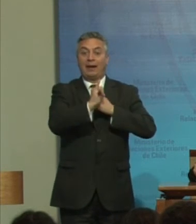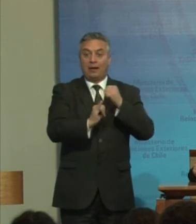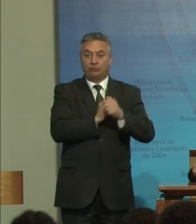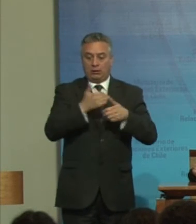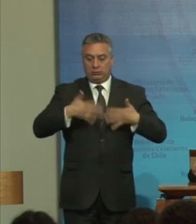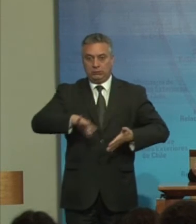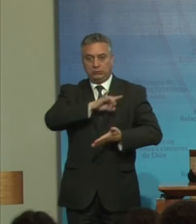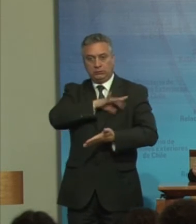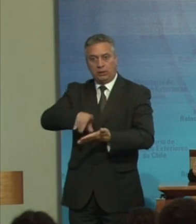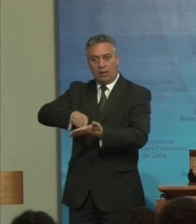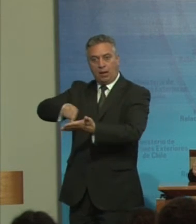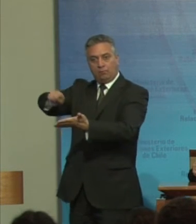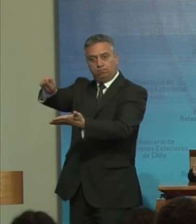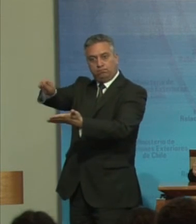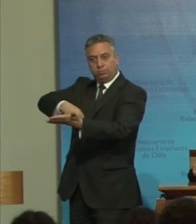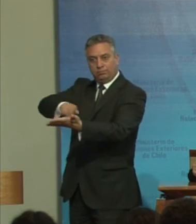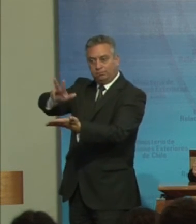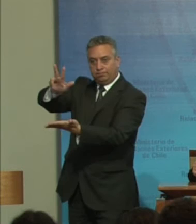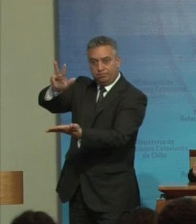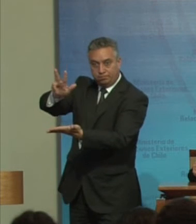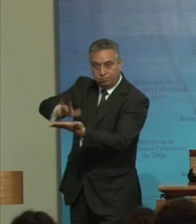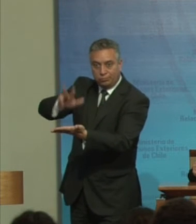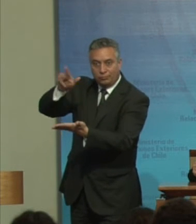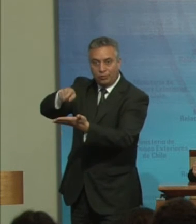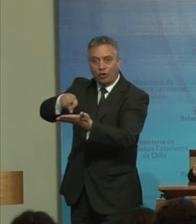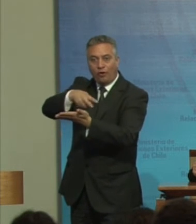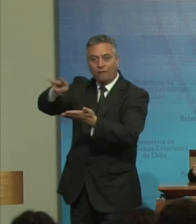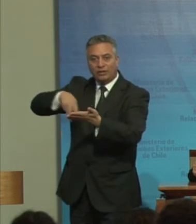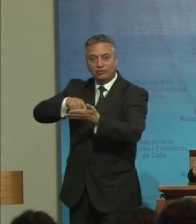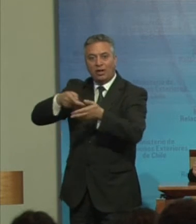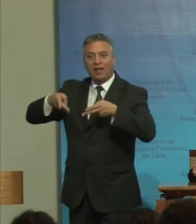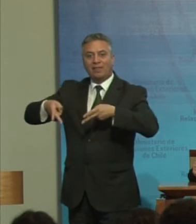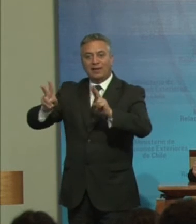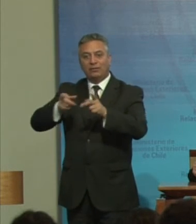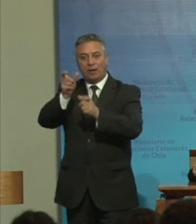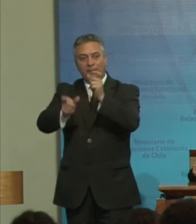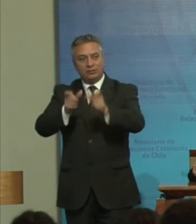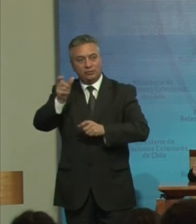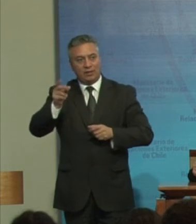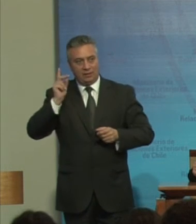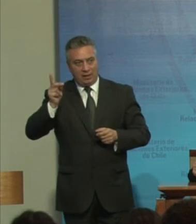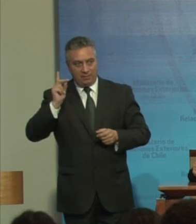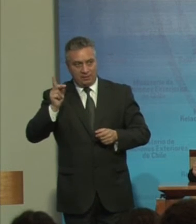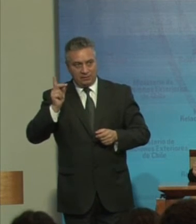Al momento De ratificar La convención De los derechos De las personas Con discapacidad